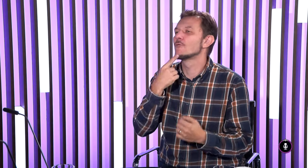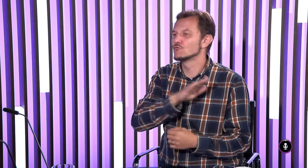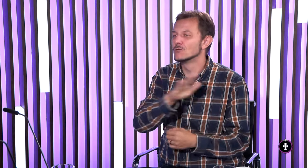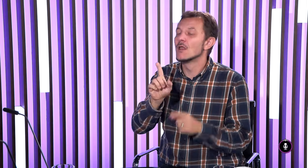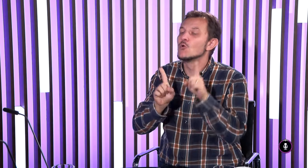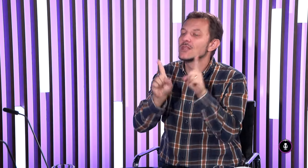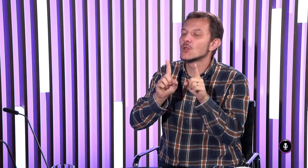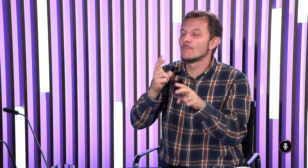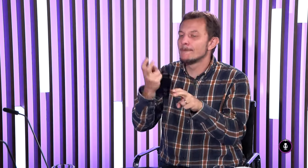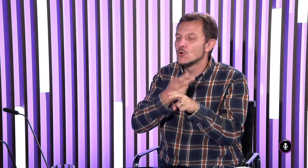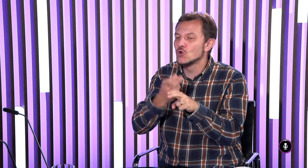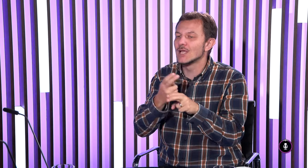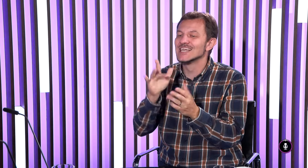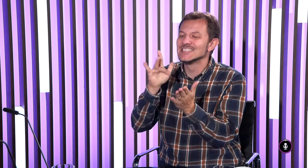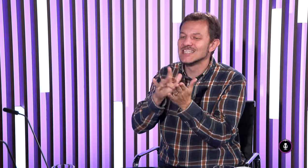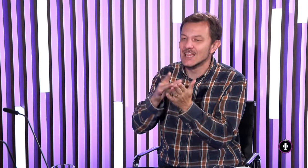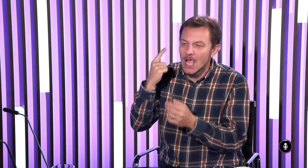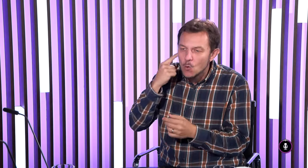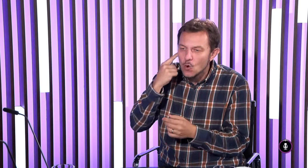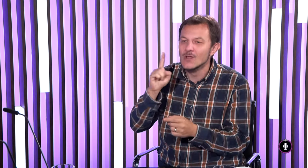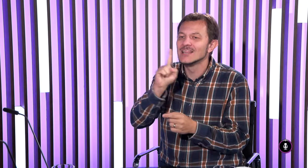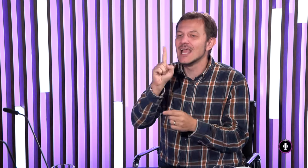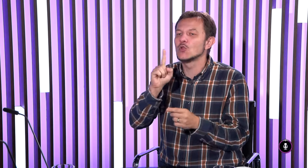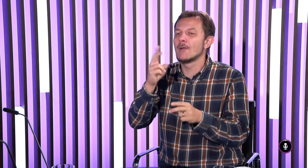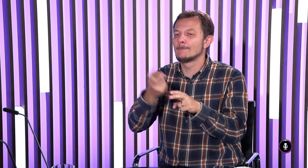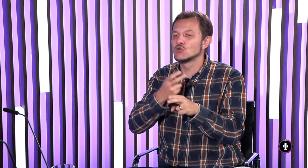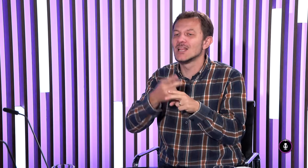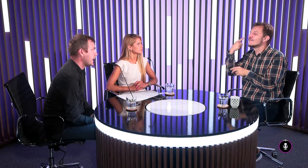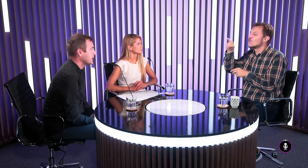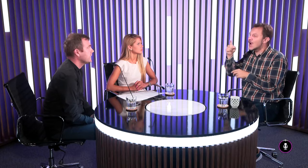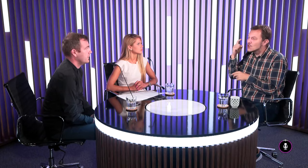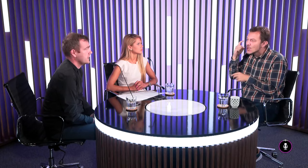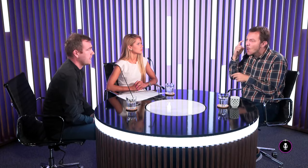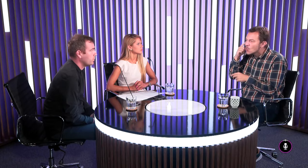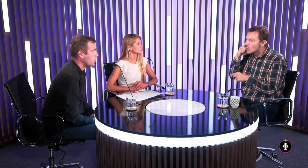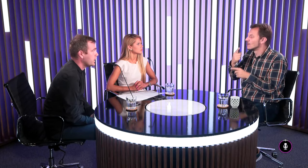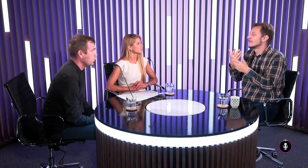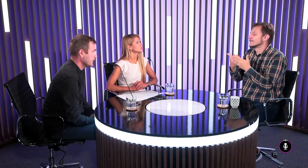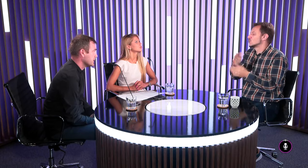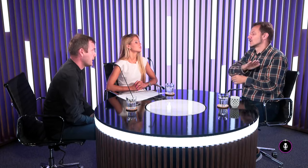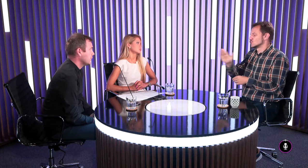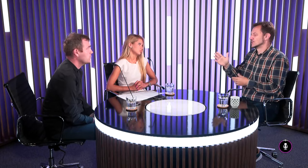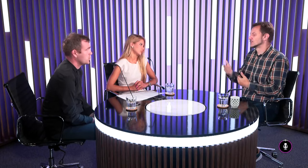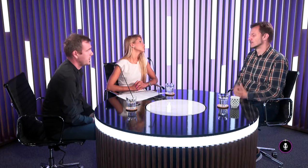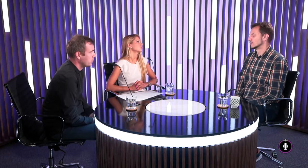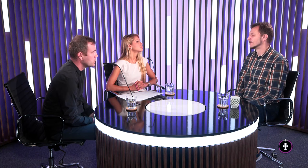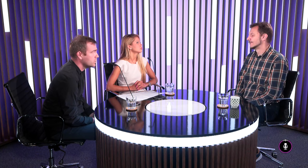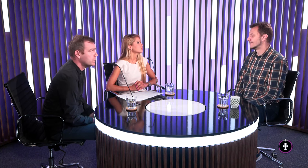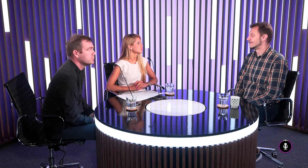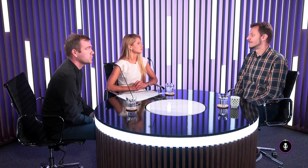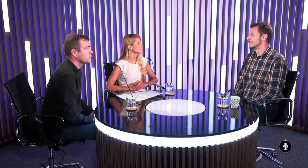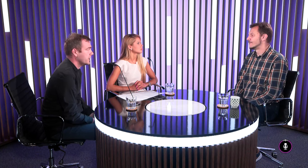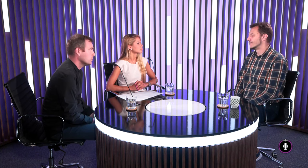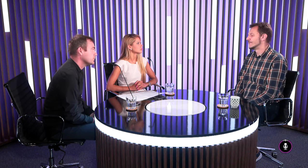takýto problém. Prečo hovorím, že ne všetci, lebo záleží aj, kde je vlastne tá porucha umiestnená, niekto môže mať